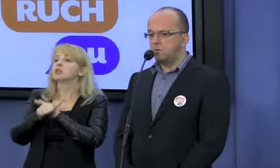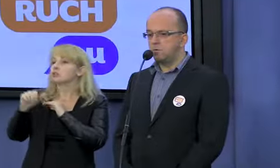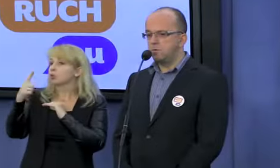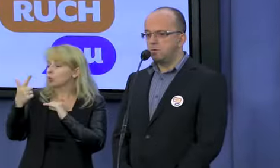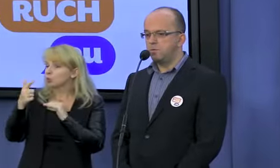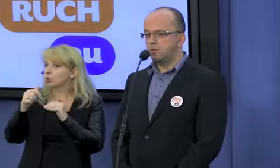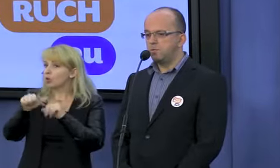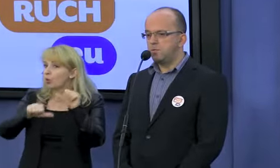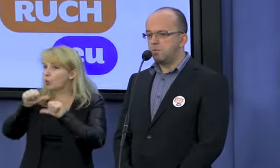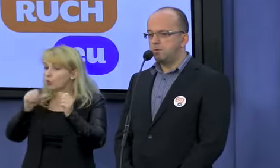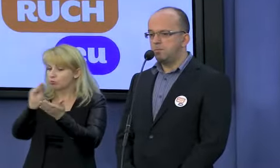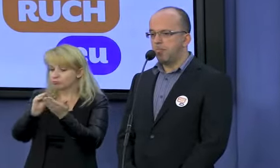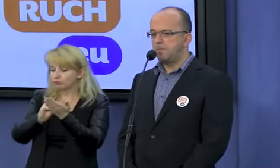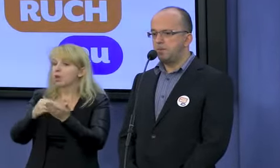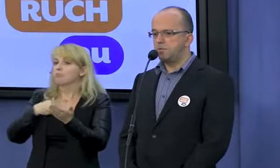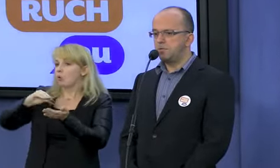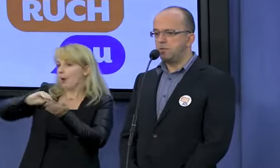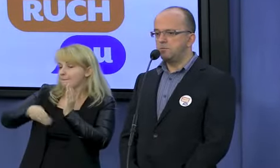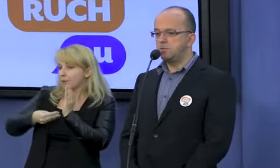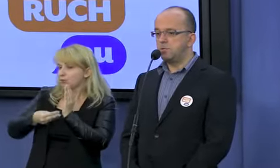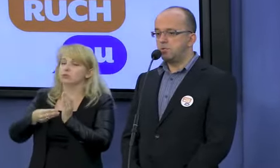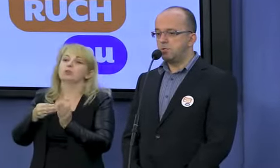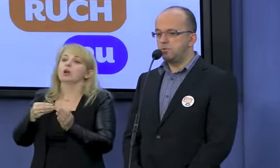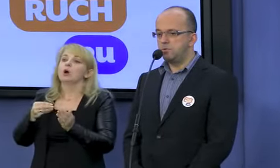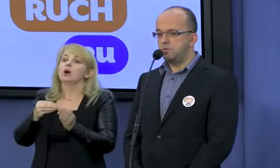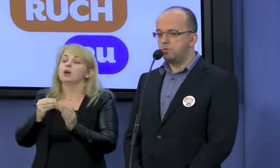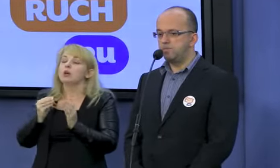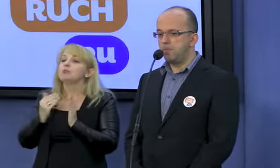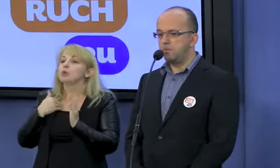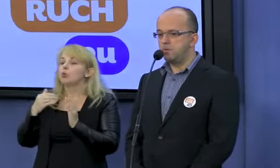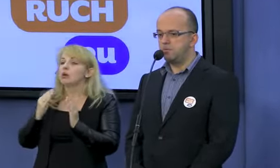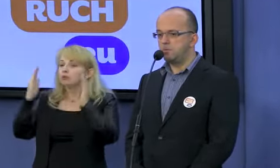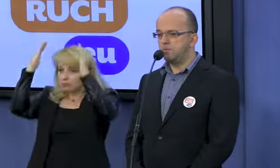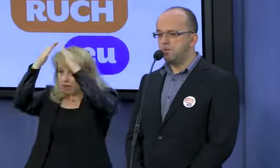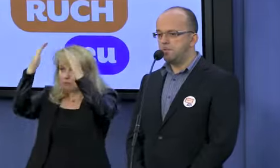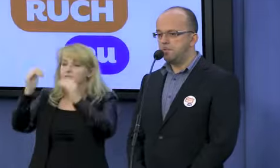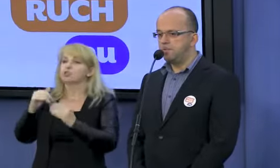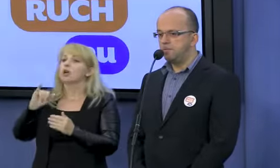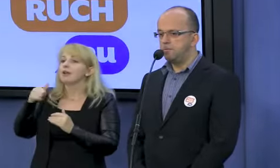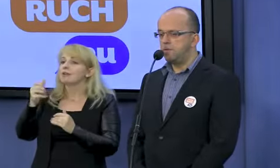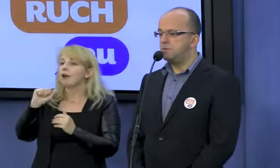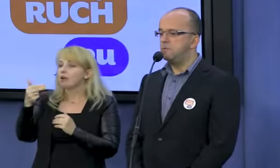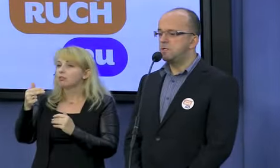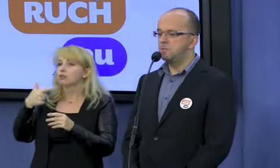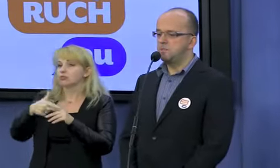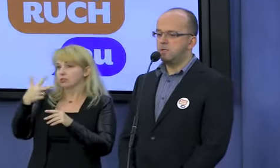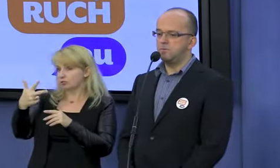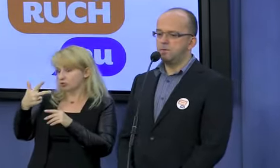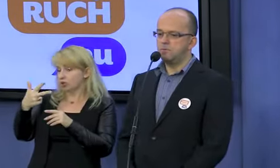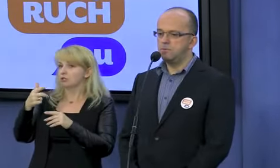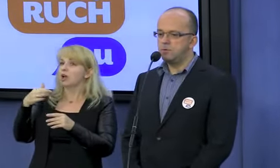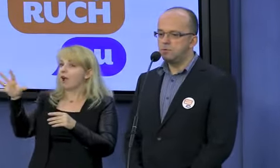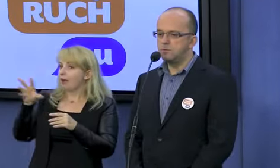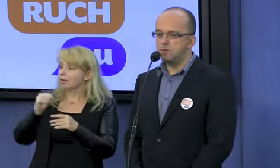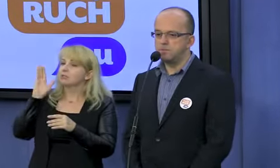roku podpisał ją papież Jan XXIII, który będzie beatyfikowany w kwietniu razem z